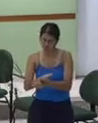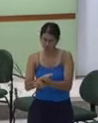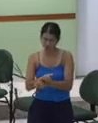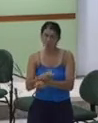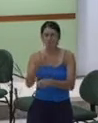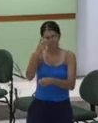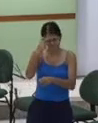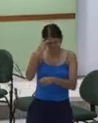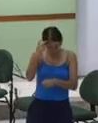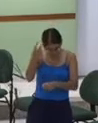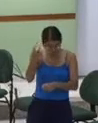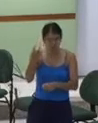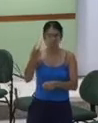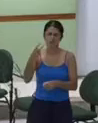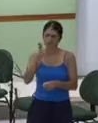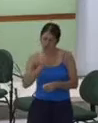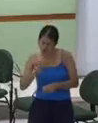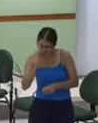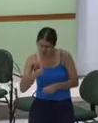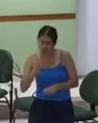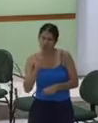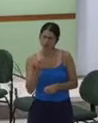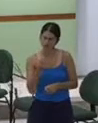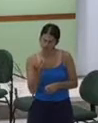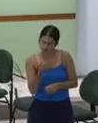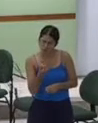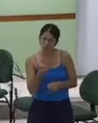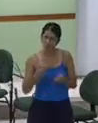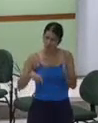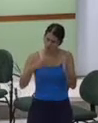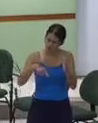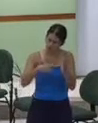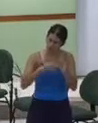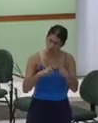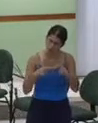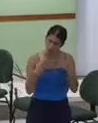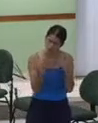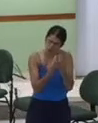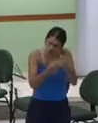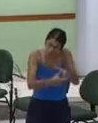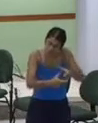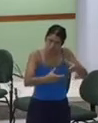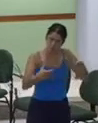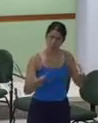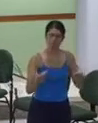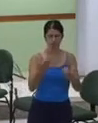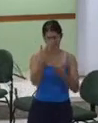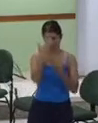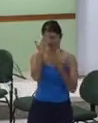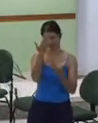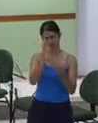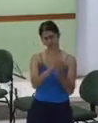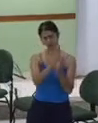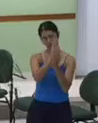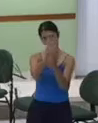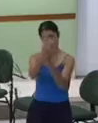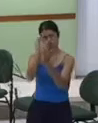A graça aconselha mais um pecador,